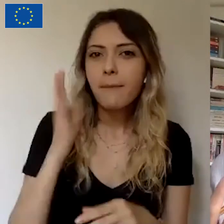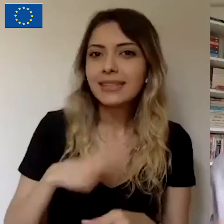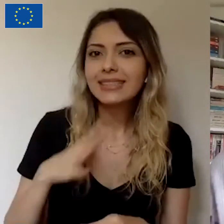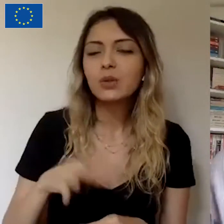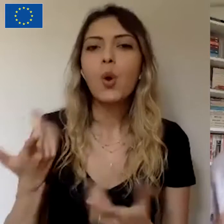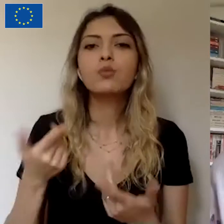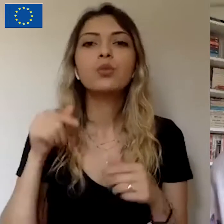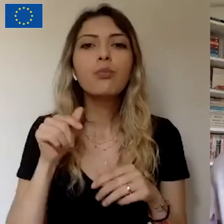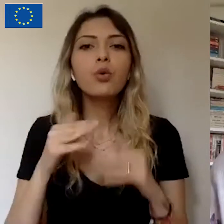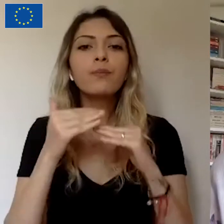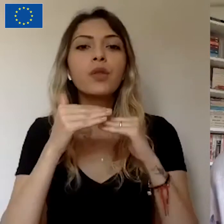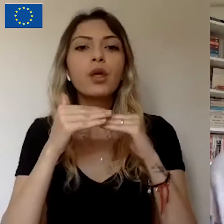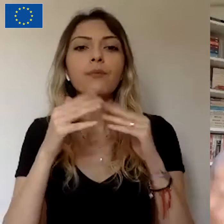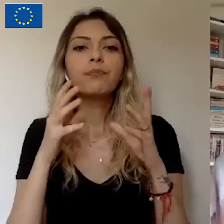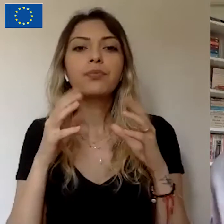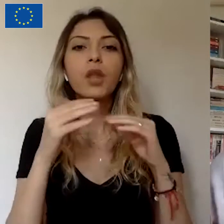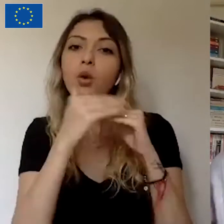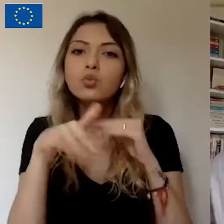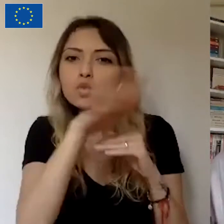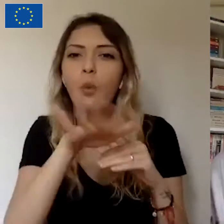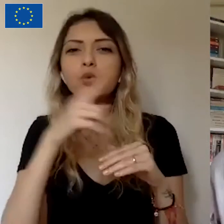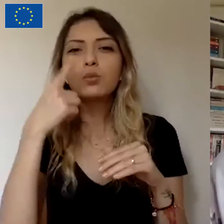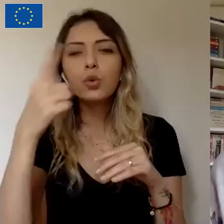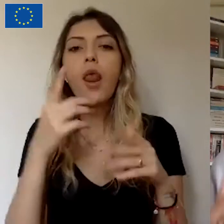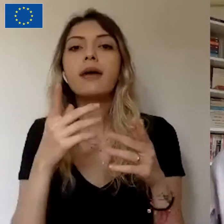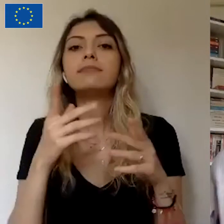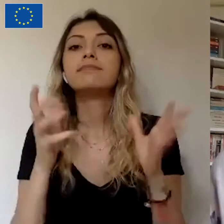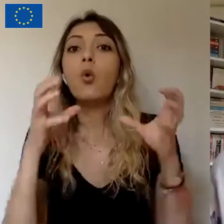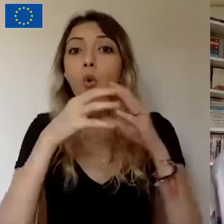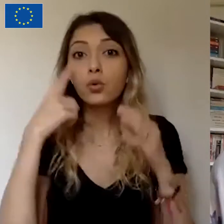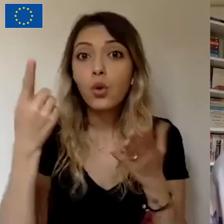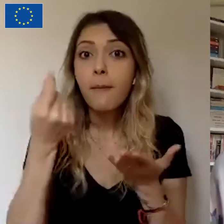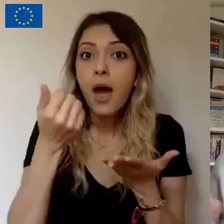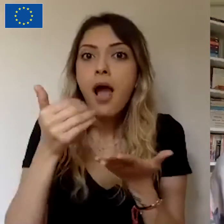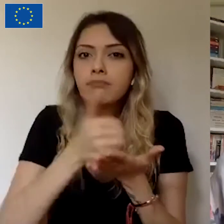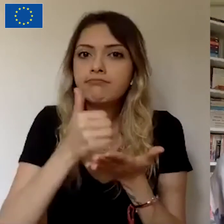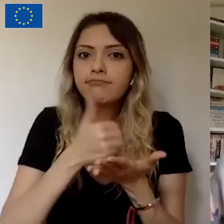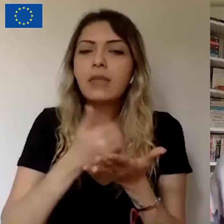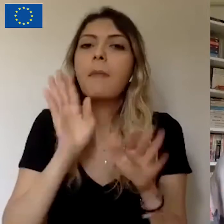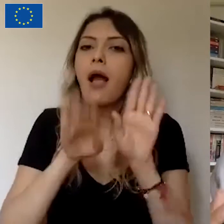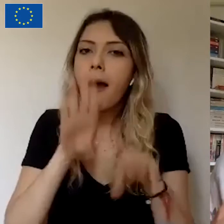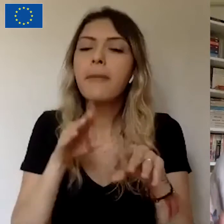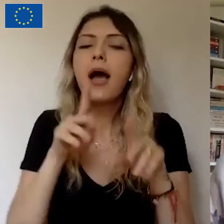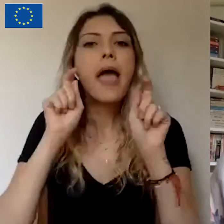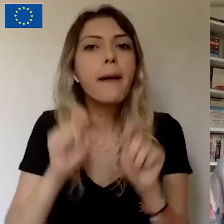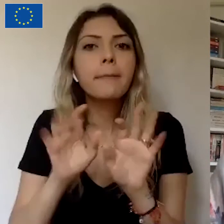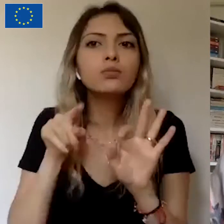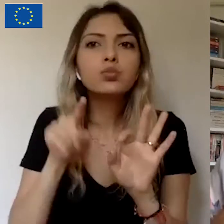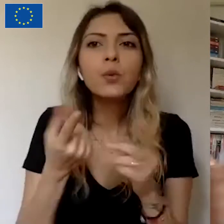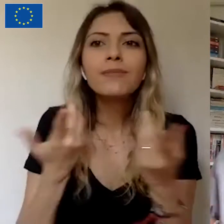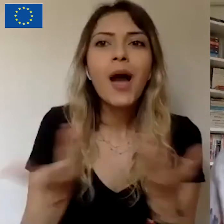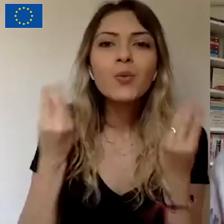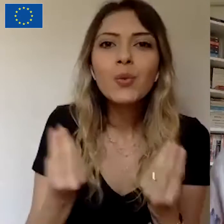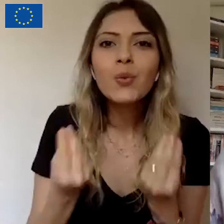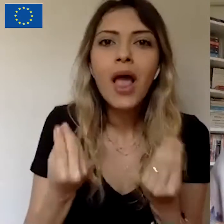fonlama kampanyası yürütmenin yani başarılı bir kitlesel fonlama kampanyası yürütmenin püf noktaları nelerdir? Hiç